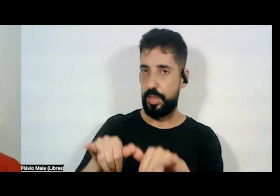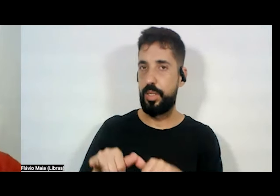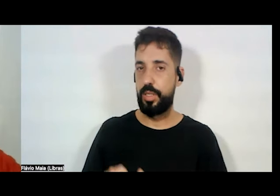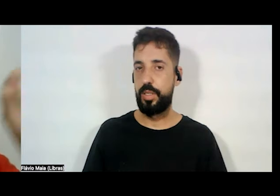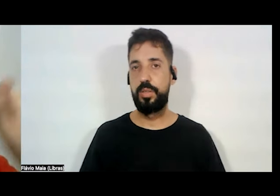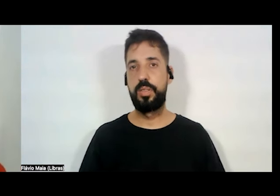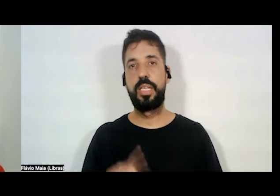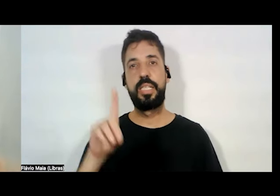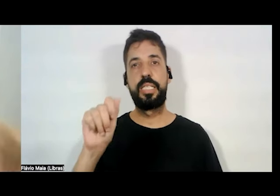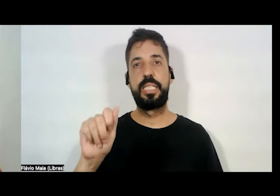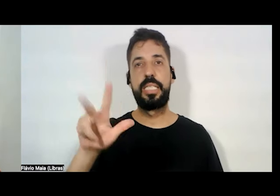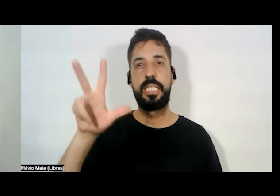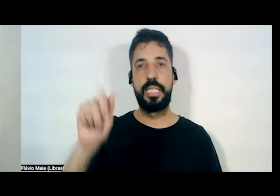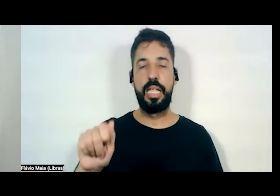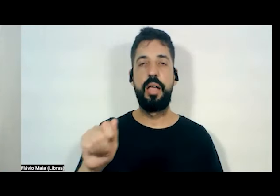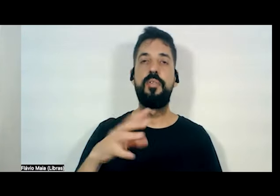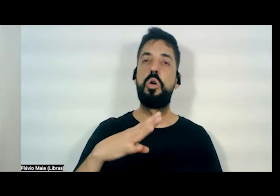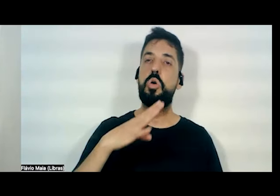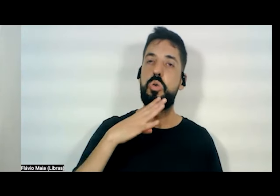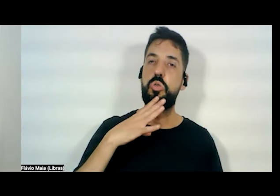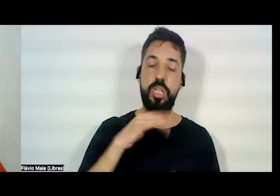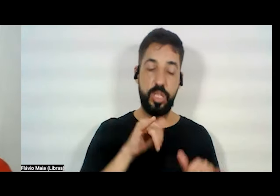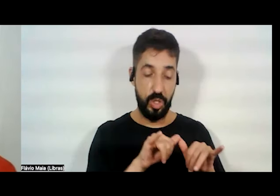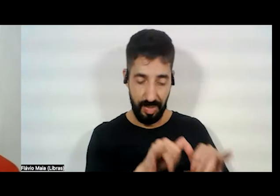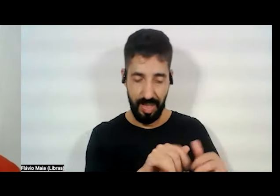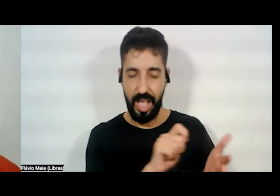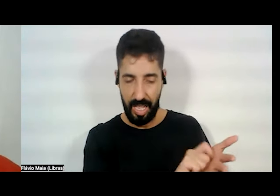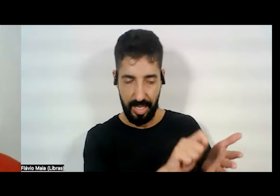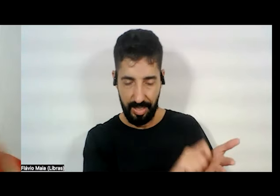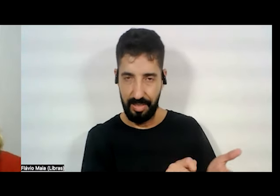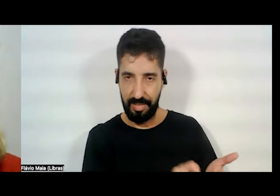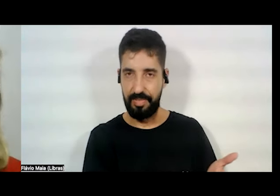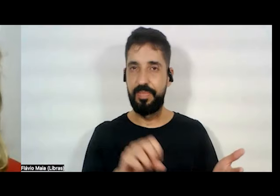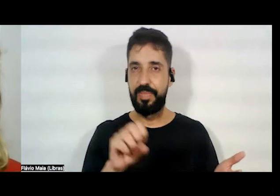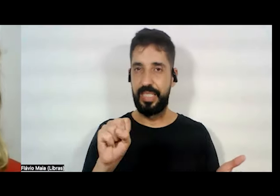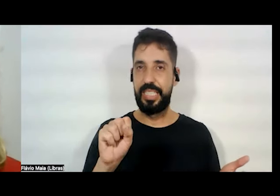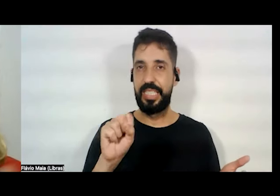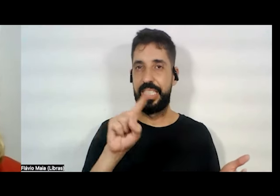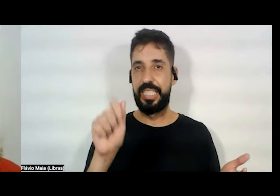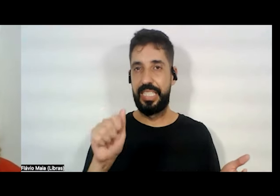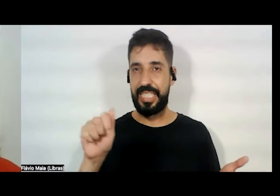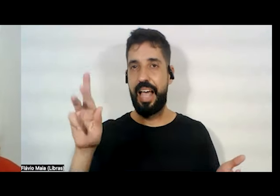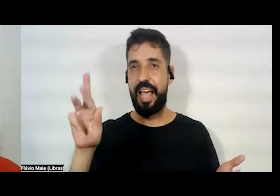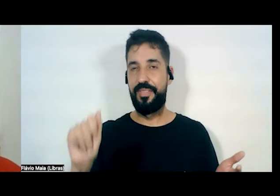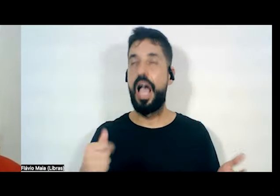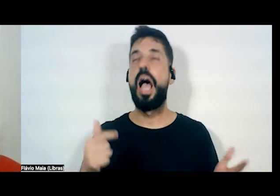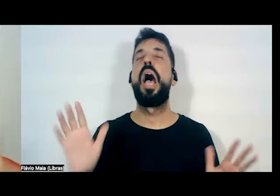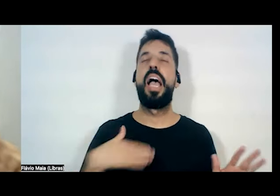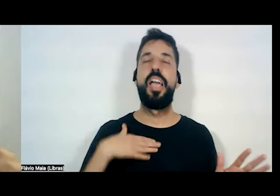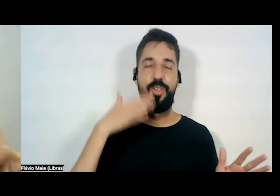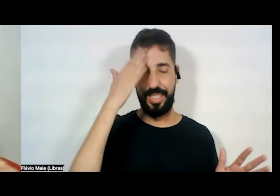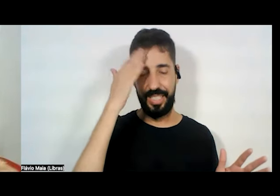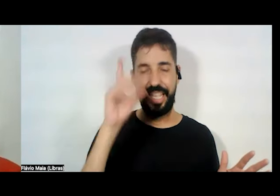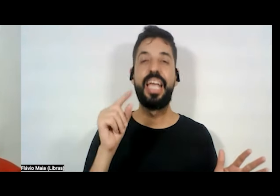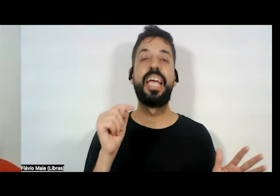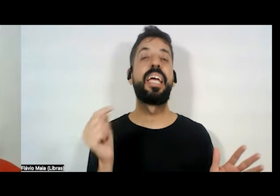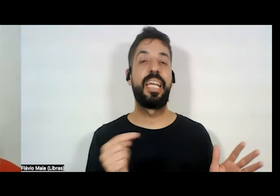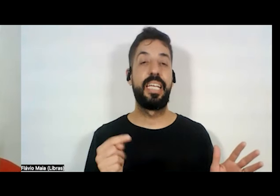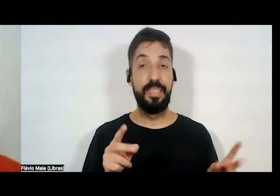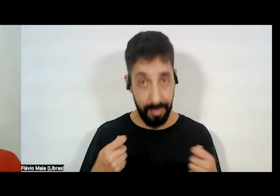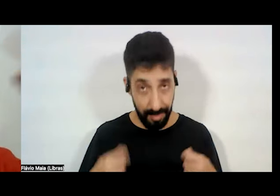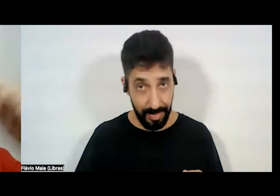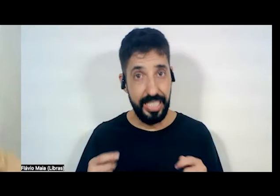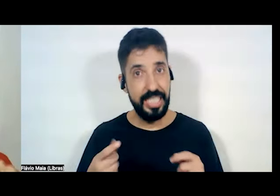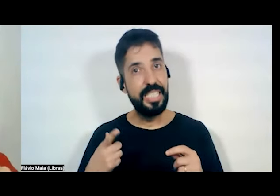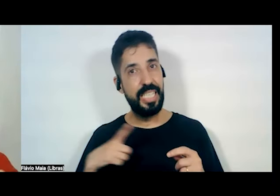Dalva, conheci no supermercado, Zafari. Aí eu já sei quem é aquela pessoa. Sempre tem que ter uma coisa assim